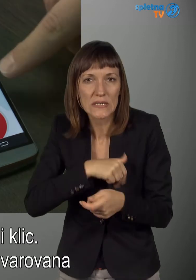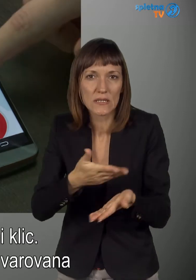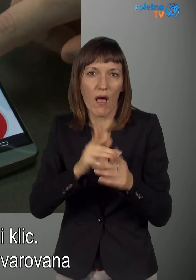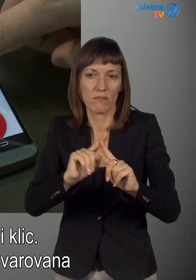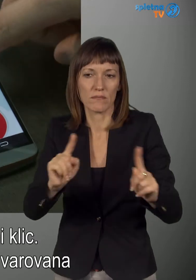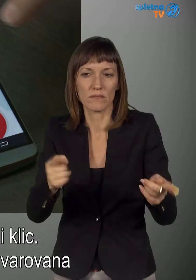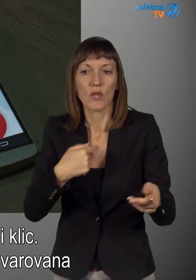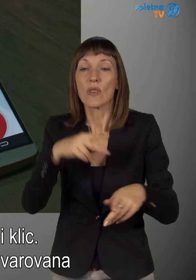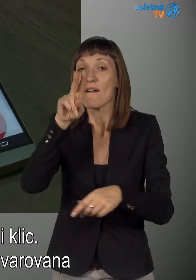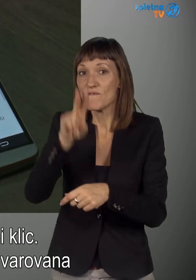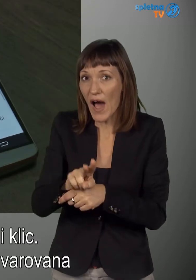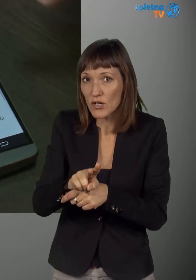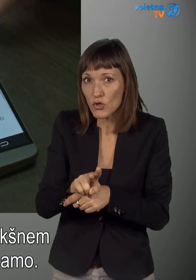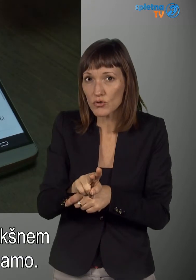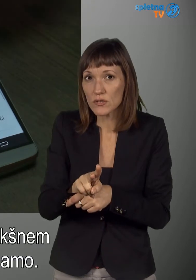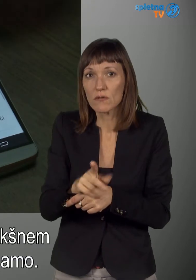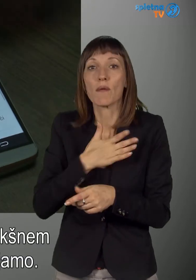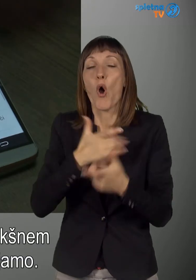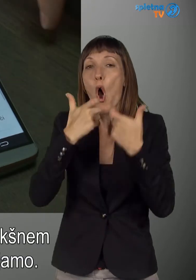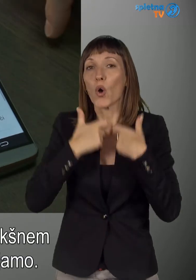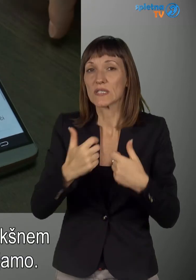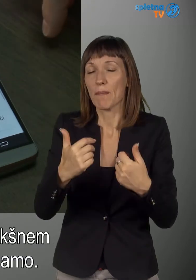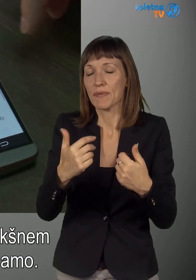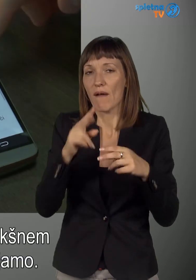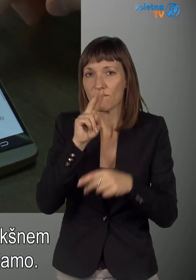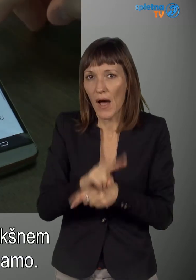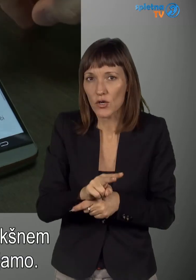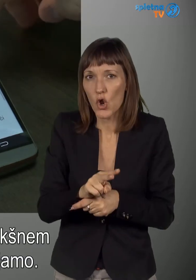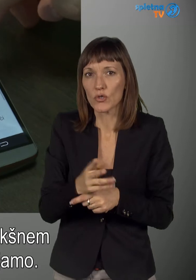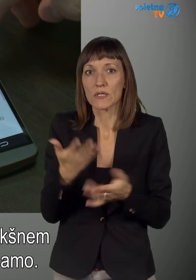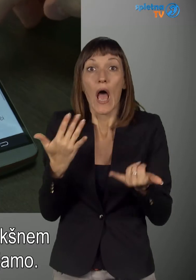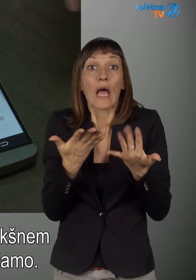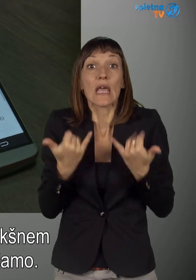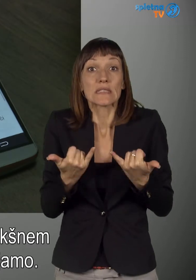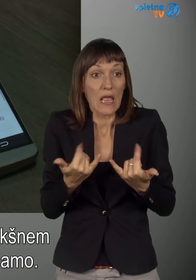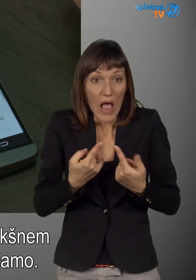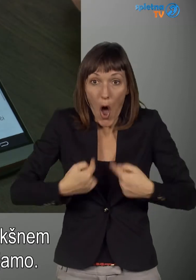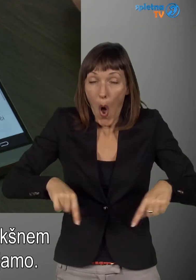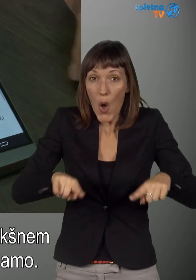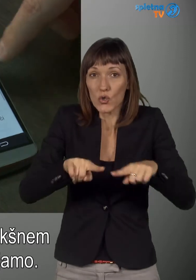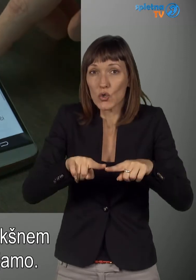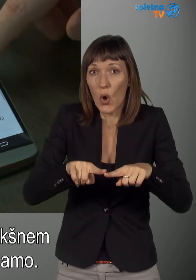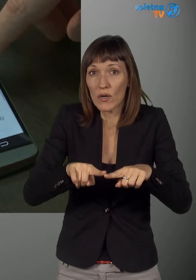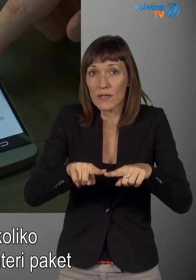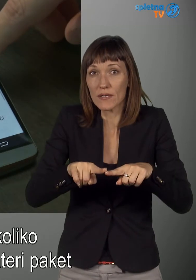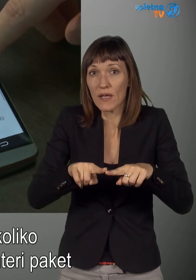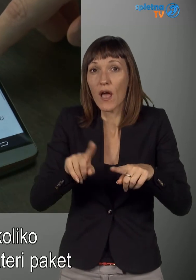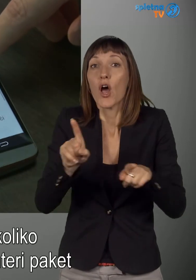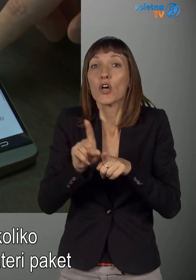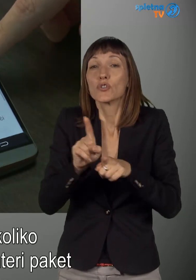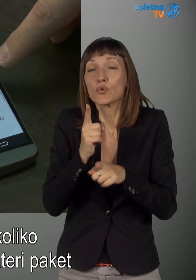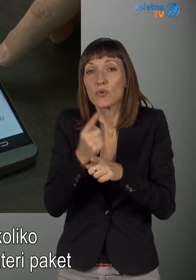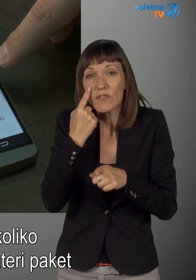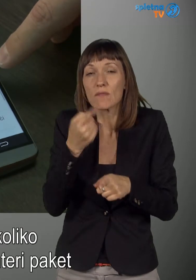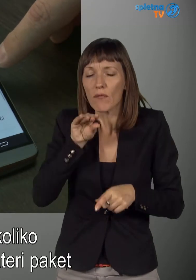kakšno varnost imamo kot osebno varnost, v kakrem okolju se zdaj nahajam. Lahko tudi vidimo, koliko